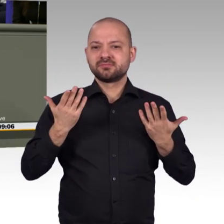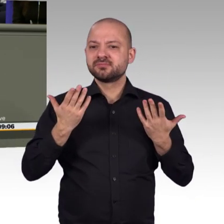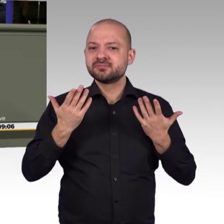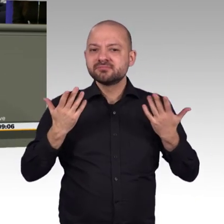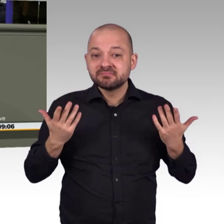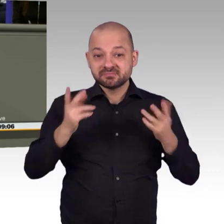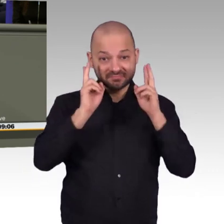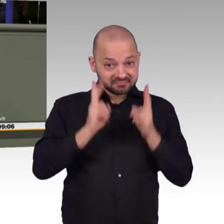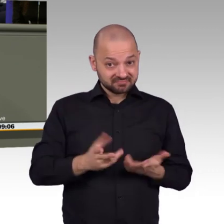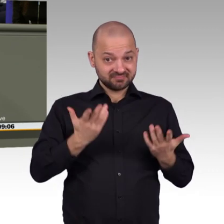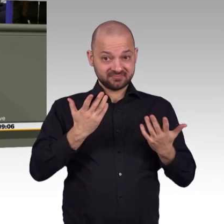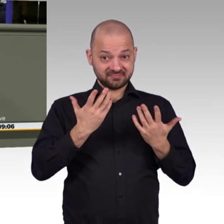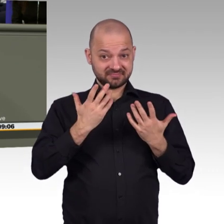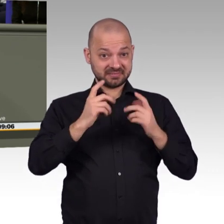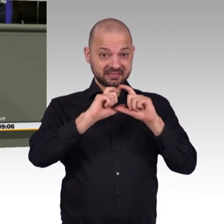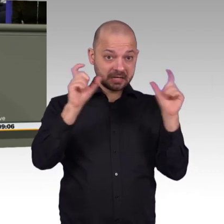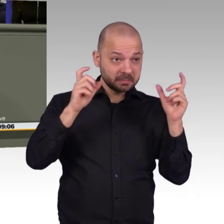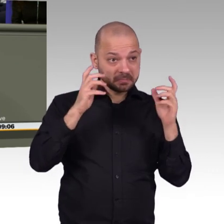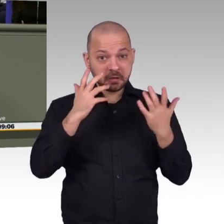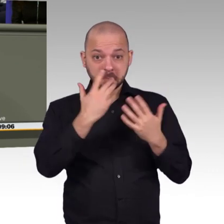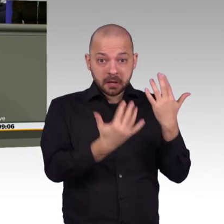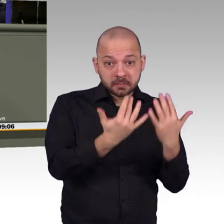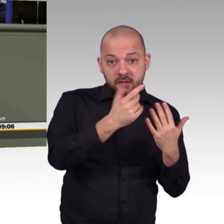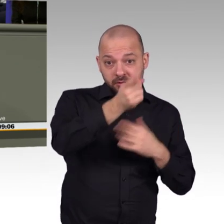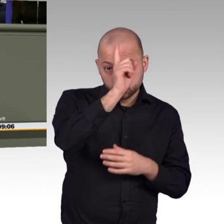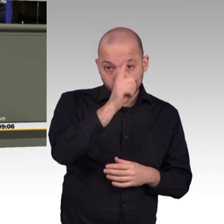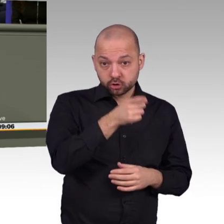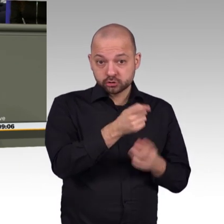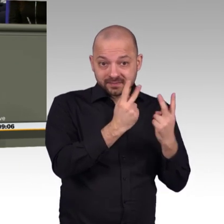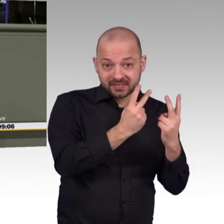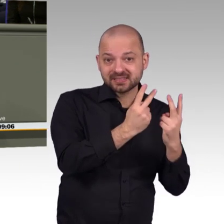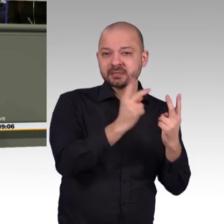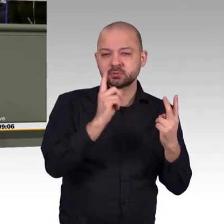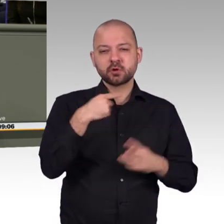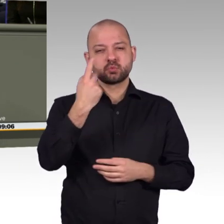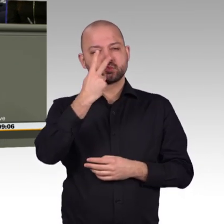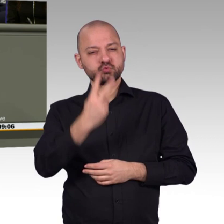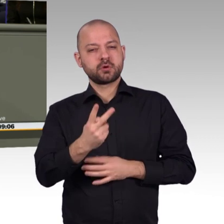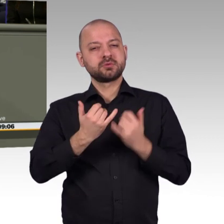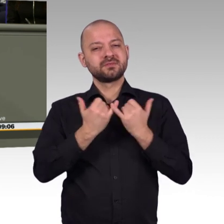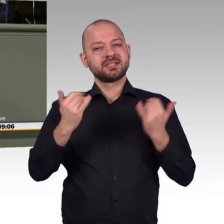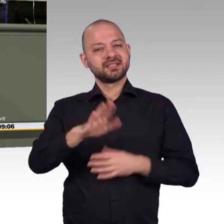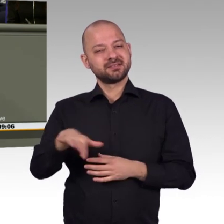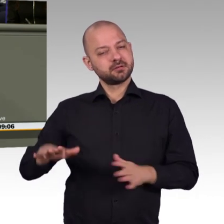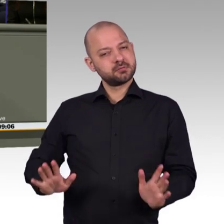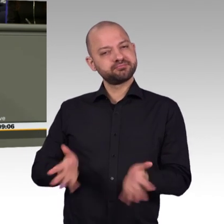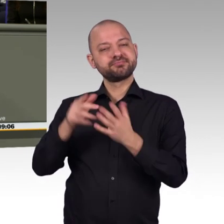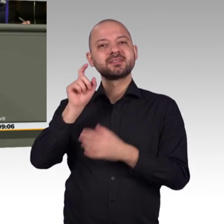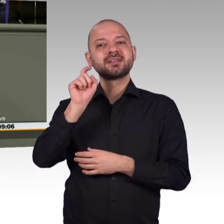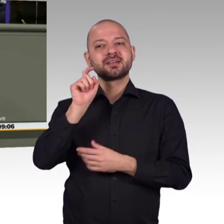Thinking. Es geht um Programmieren. Es geht um Datenanalyse. Es geht um Robotik. Es geht um Kollaboration. Es geht aber auch um so Themen